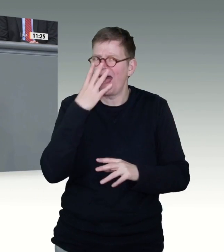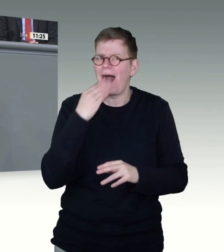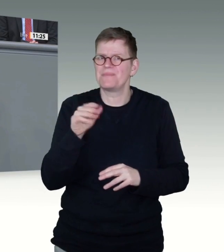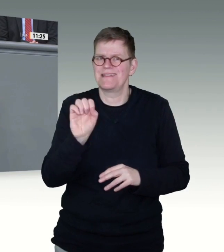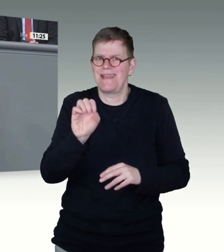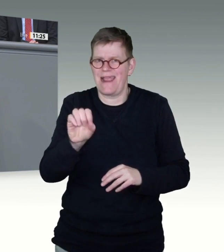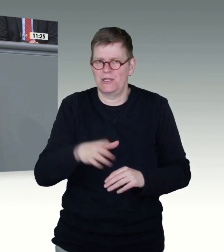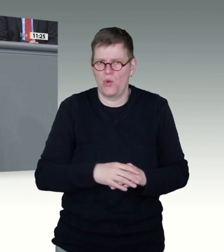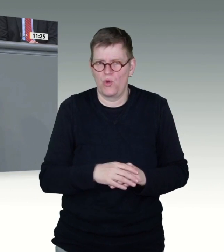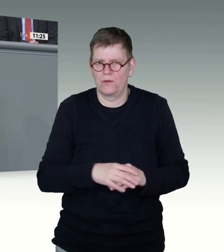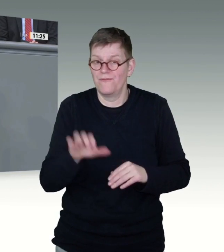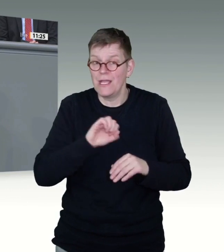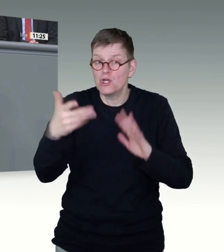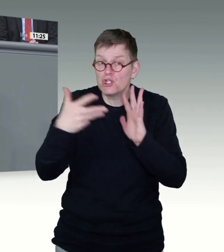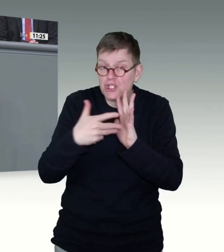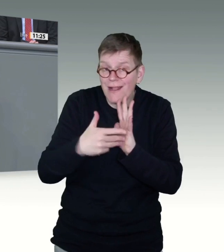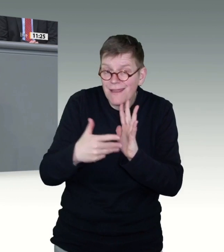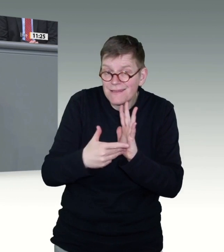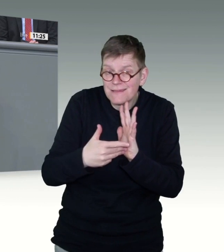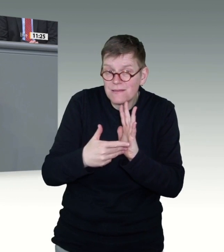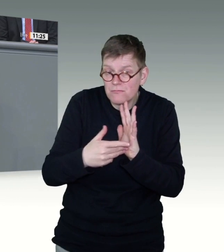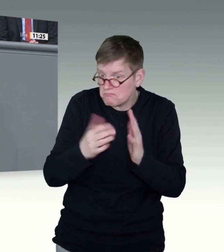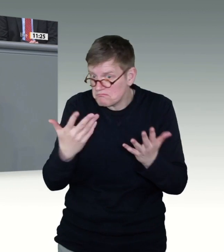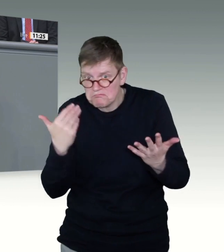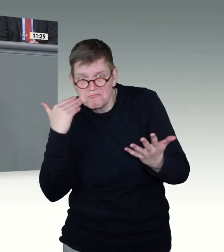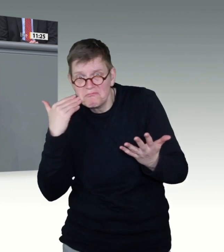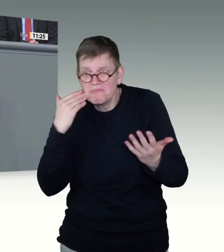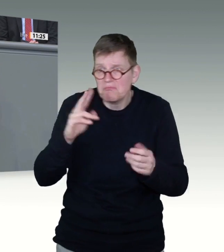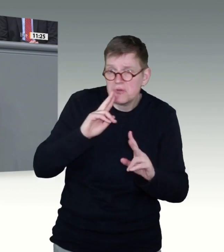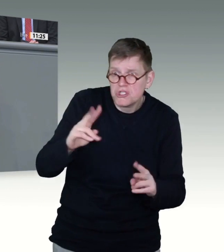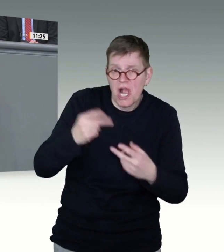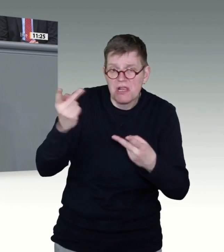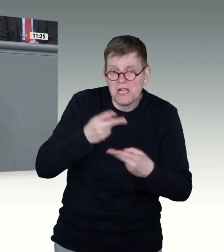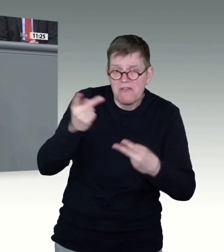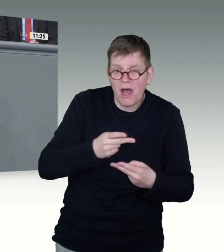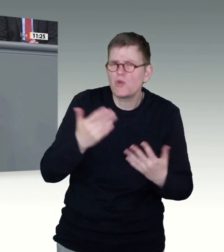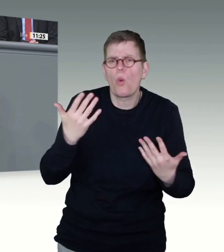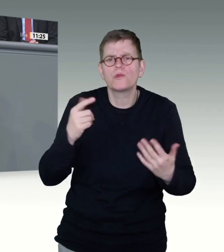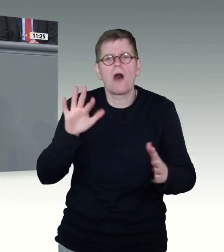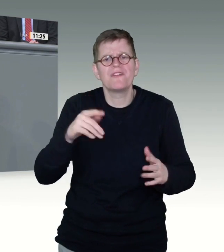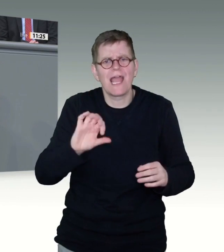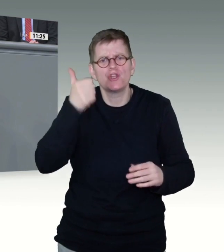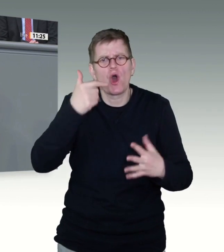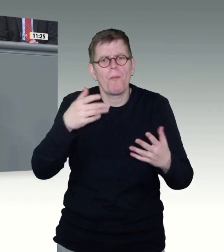Oder steuert die Bundesregierung auf ihr nächstes Fiasko zu, diesmal mit dem Schnelltest? Hier kann ich nur empfehlen,